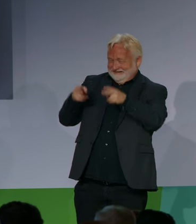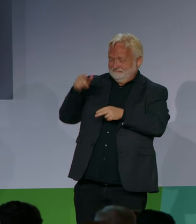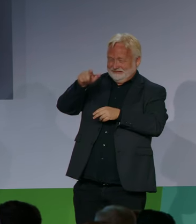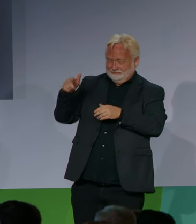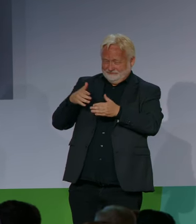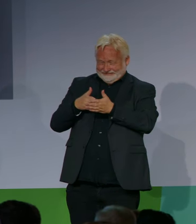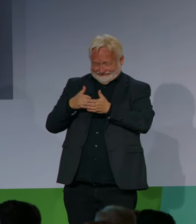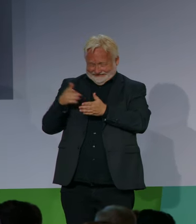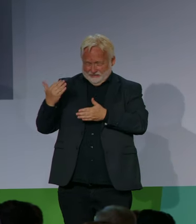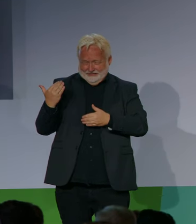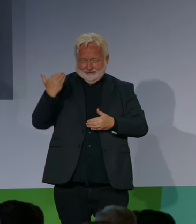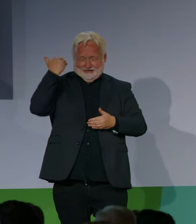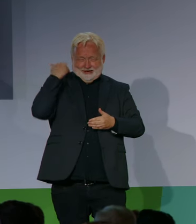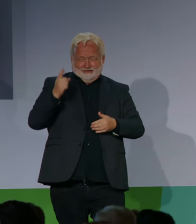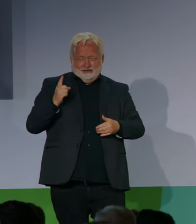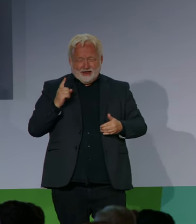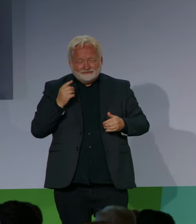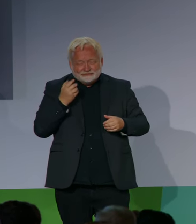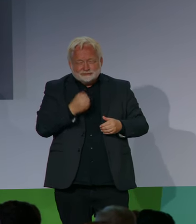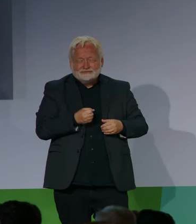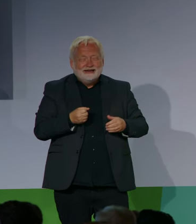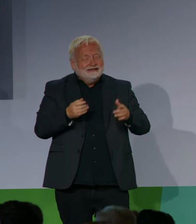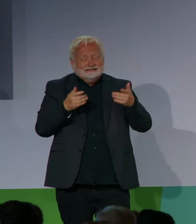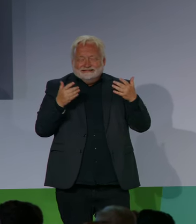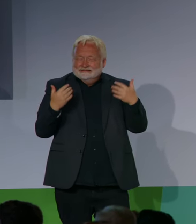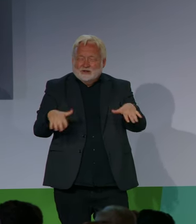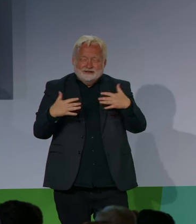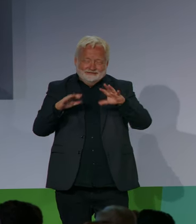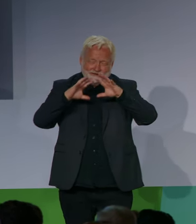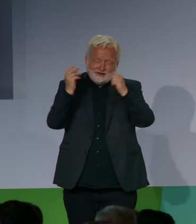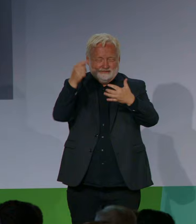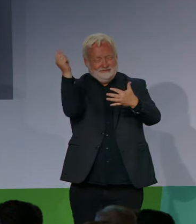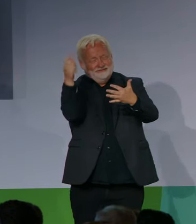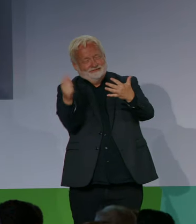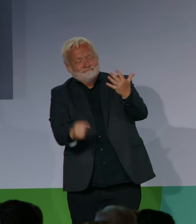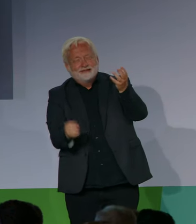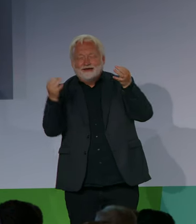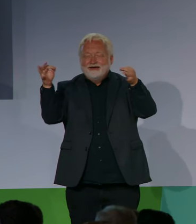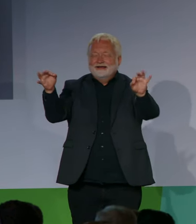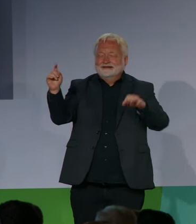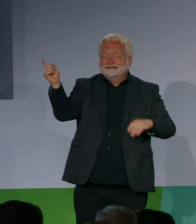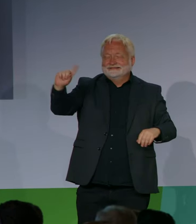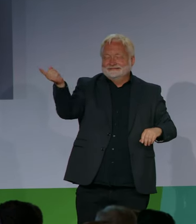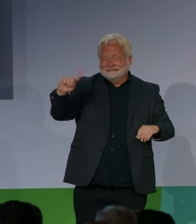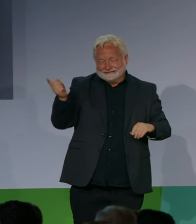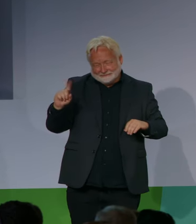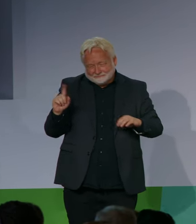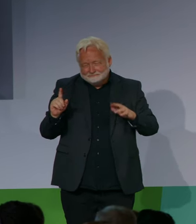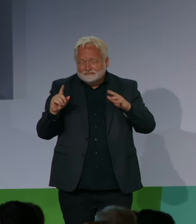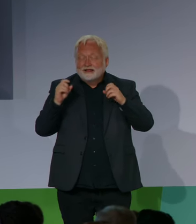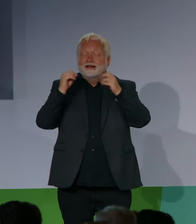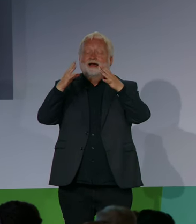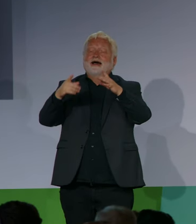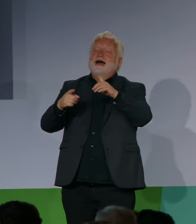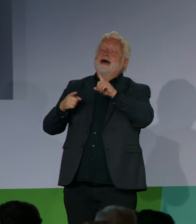Wir brauchen zum Beispiel noch viel mehr barrierefreie oder barrierearme Wohnungen. Damit wir schneller bauen können, arbeiten wir gerade